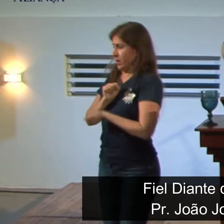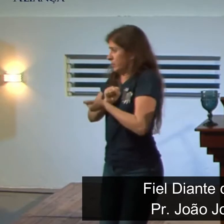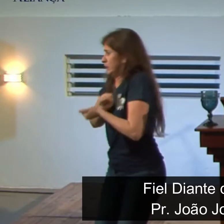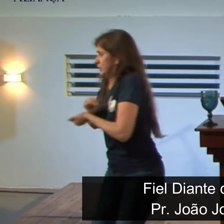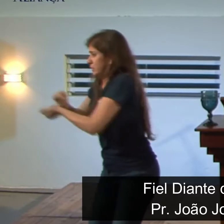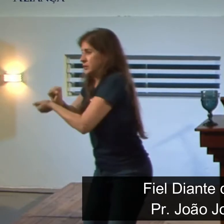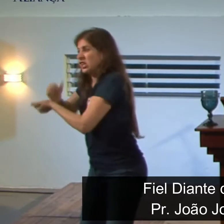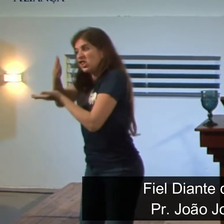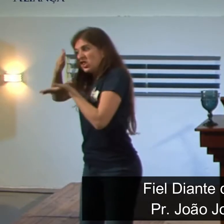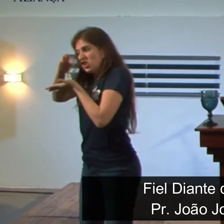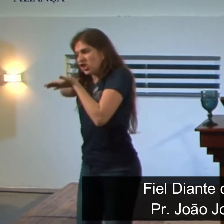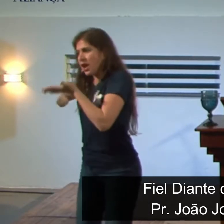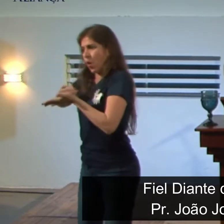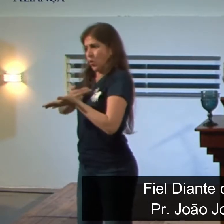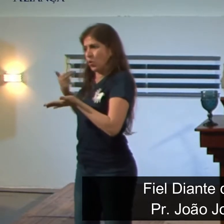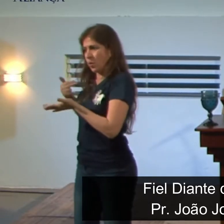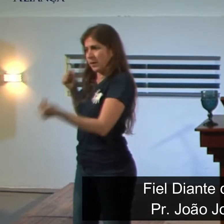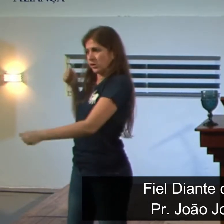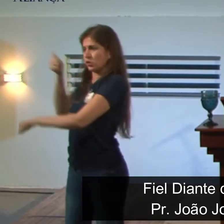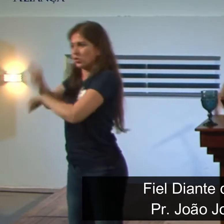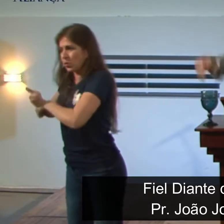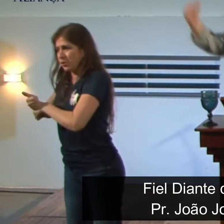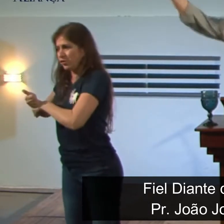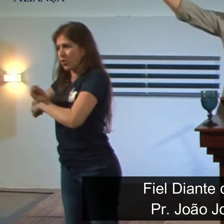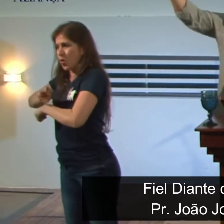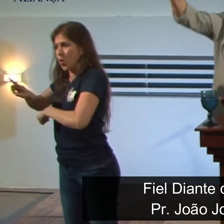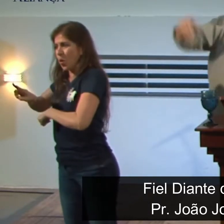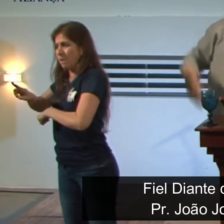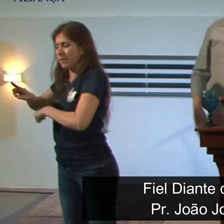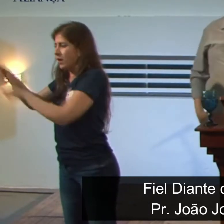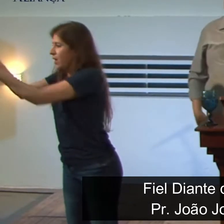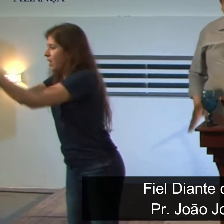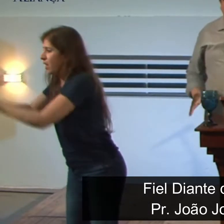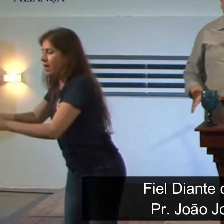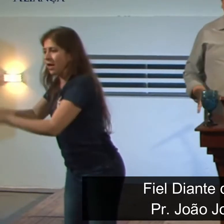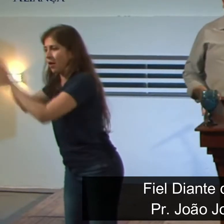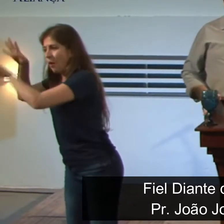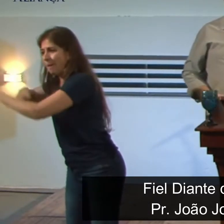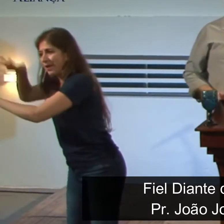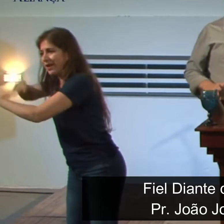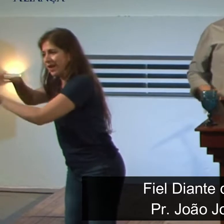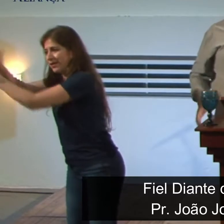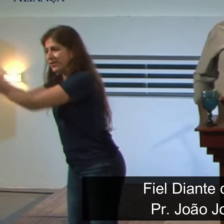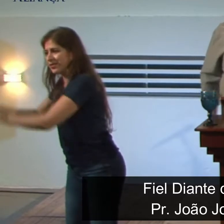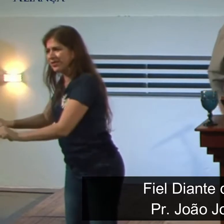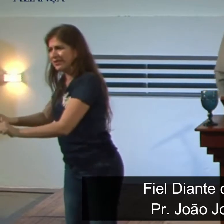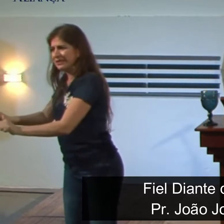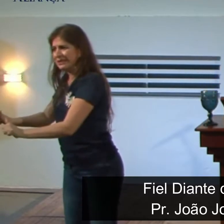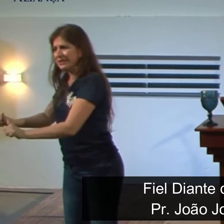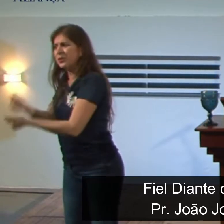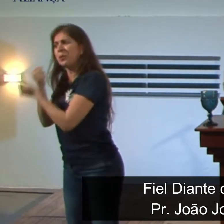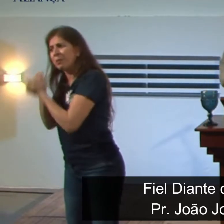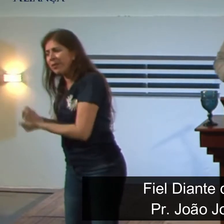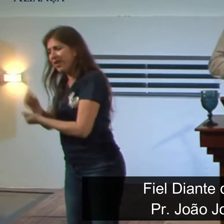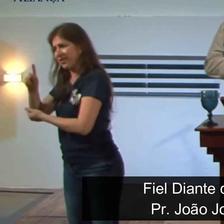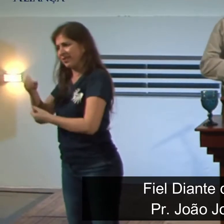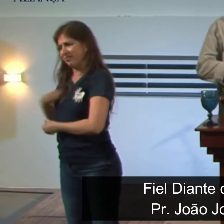e vão tirar o seu nome e colocar o nome em devoção à divindade daquele lugar. Coisa terrível, coisa complicada.